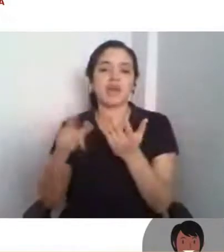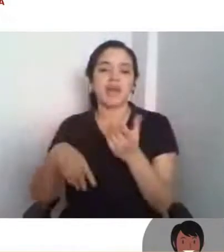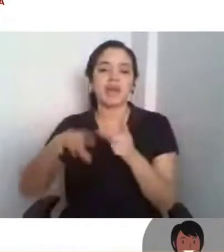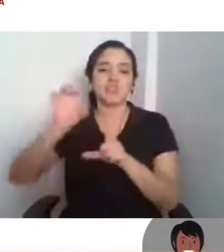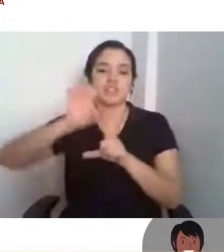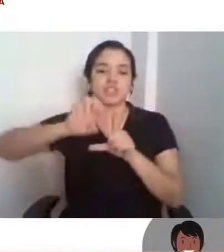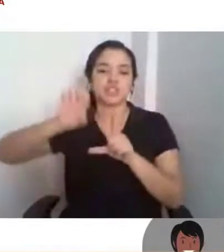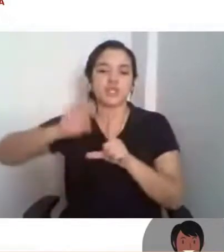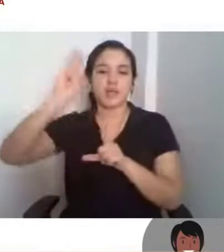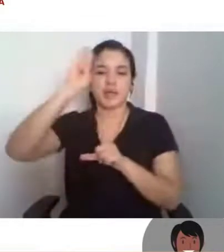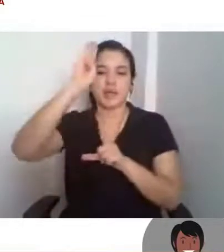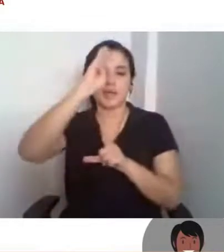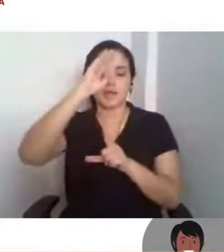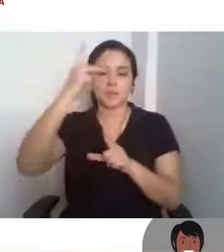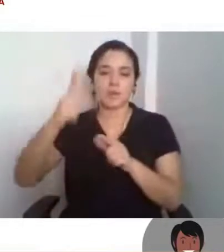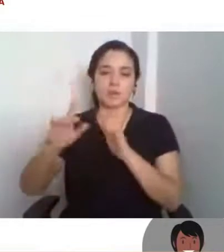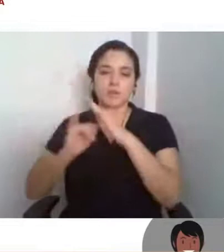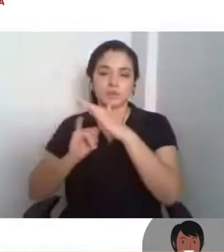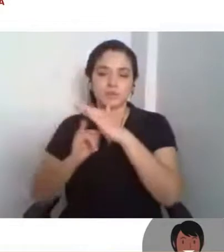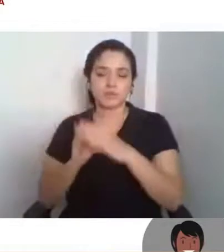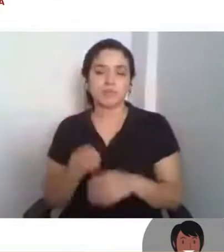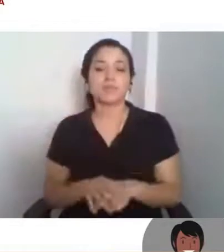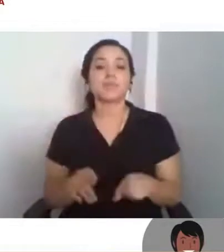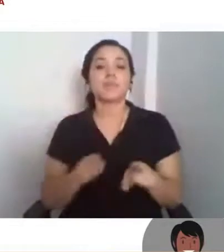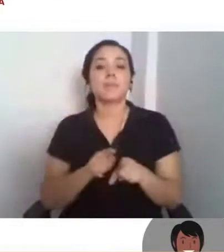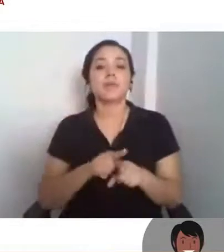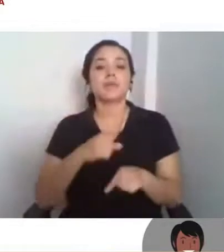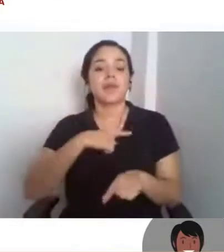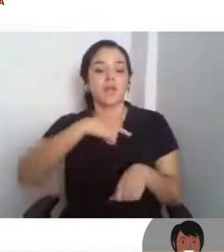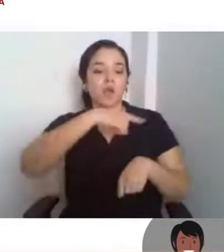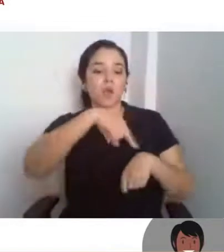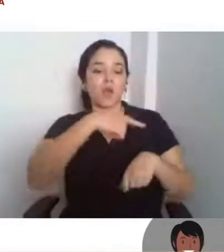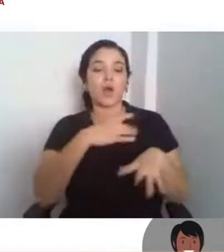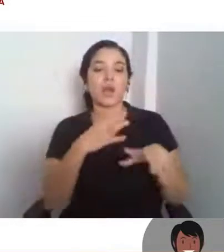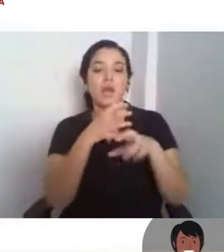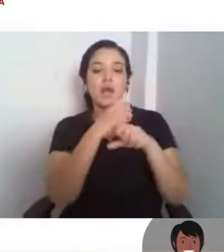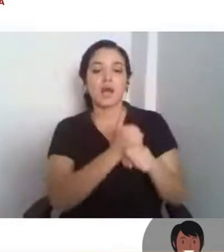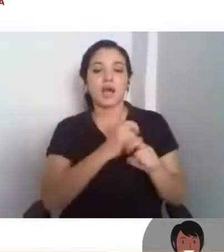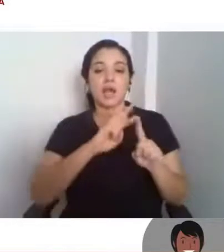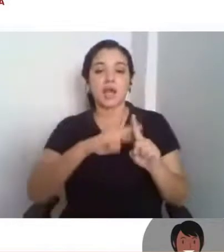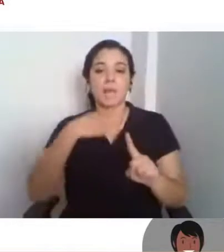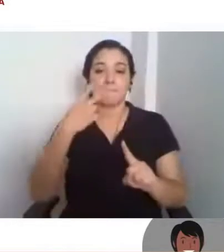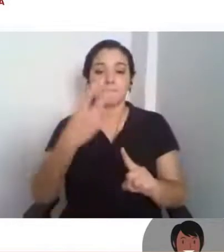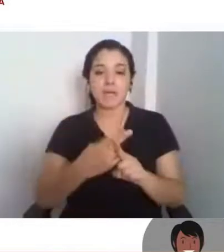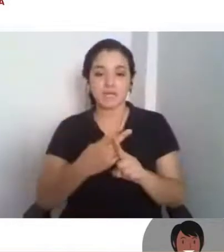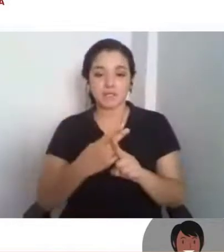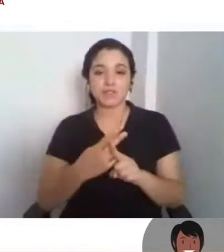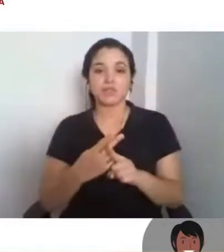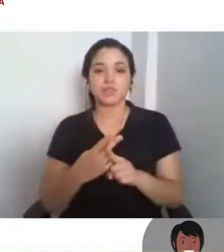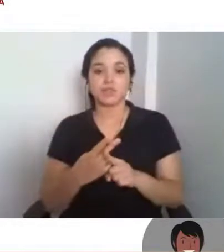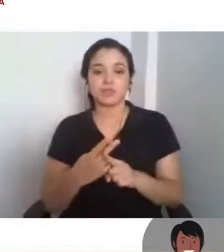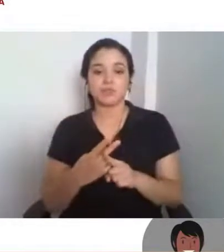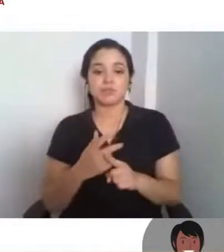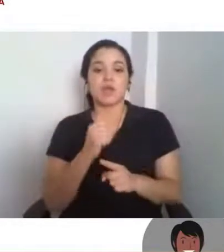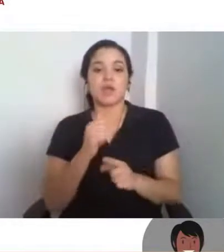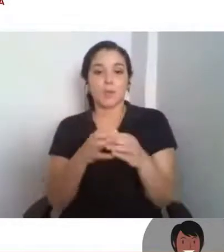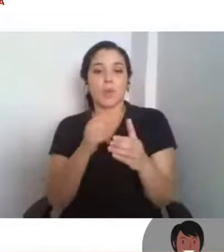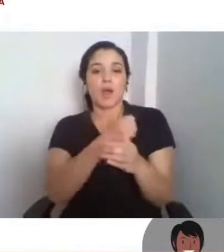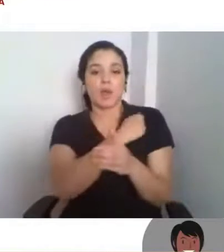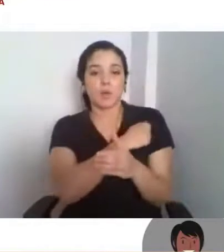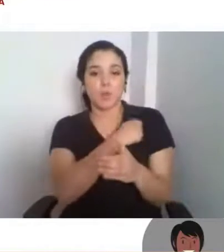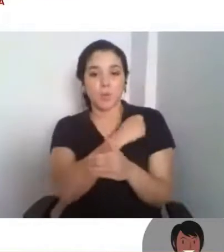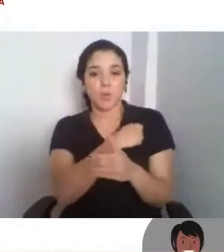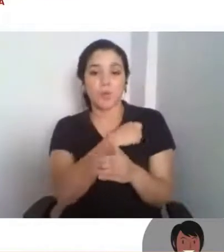Proporcionamos carga horária complementar para esses milhares de jovens, e essa carga horária é importante